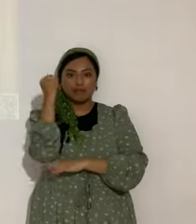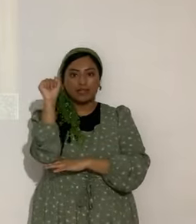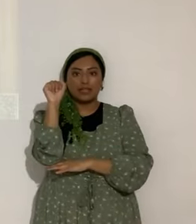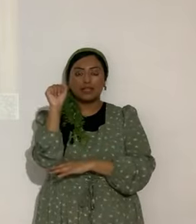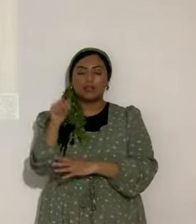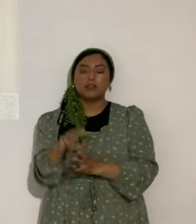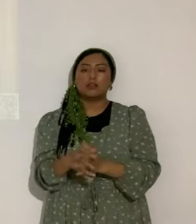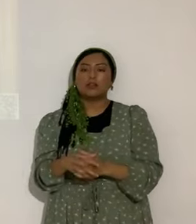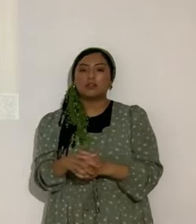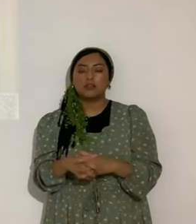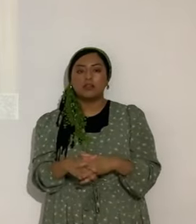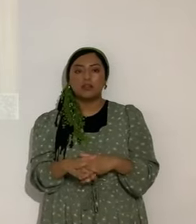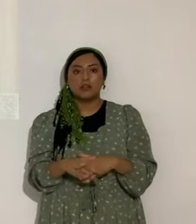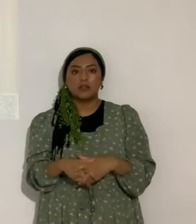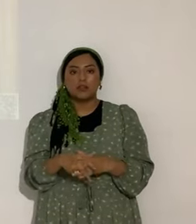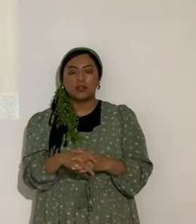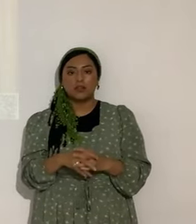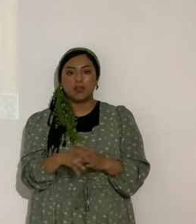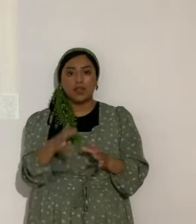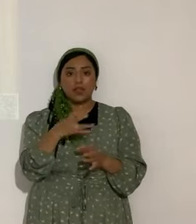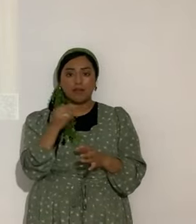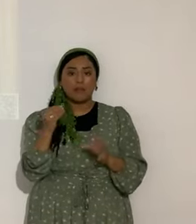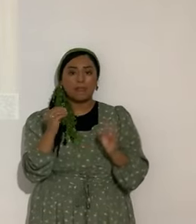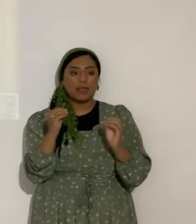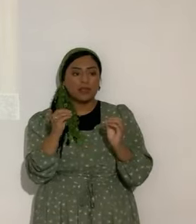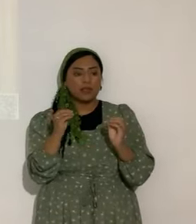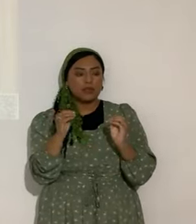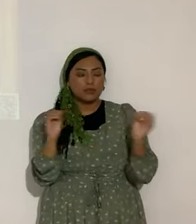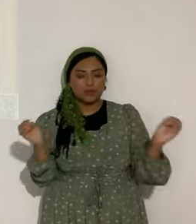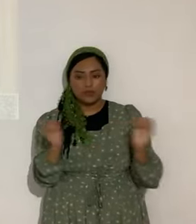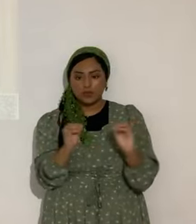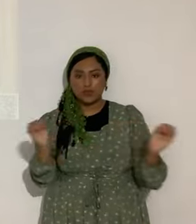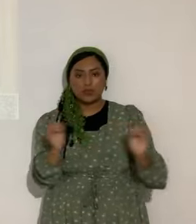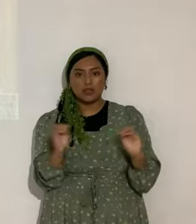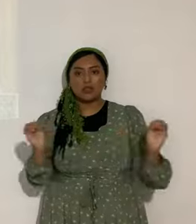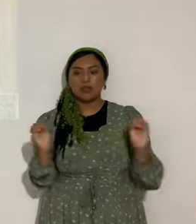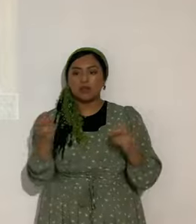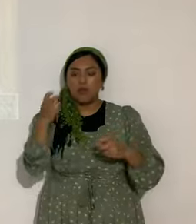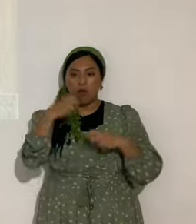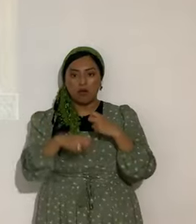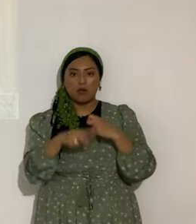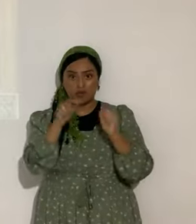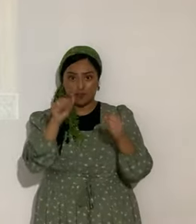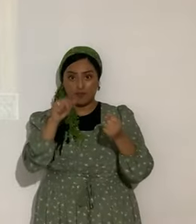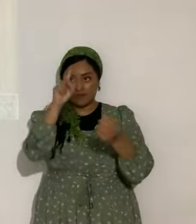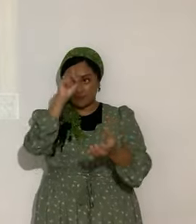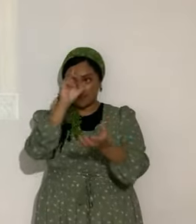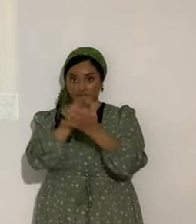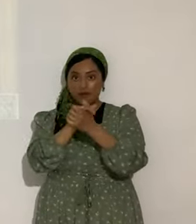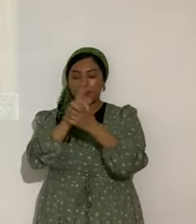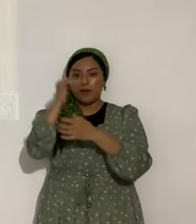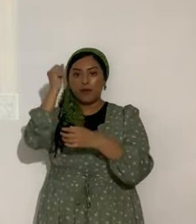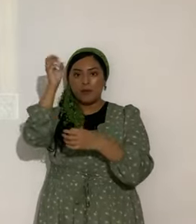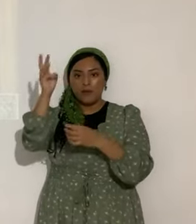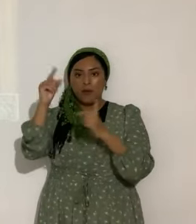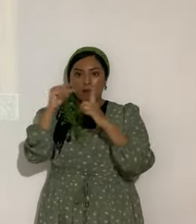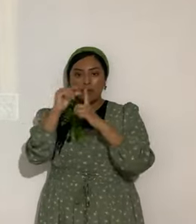Y. Y. Y. nada. O será. Imposible. ¿Tú le crees estas palabras a Yahshua? Levanten la mano.